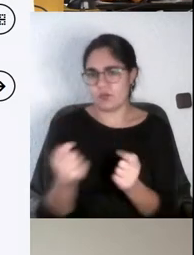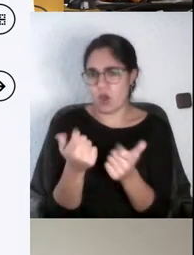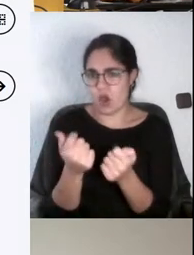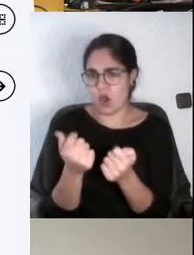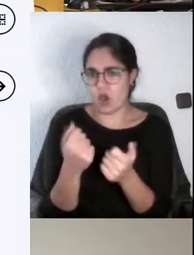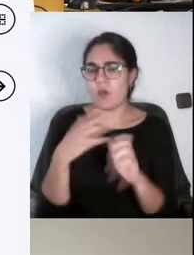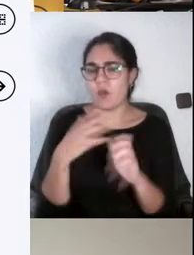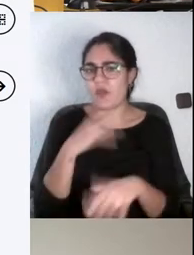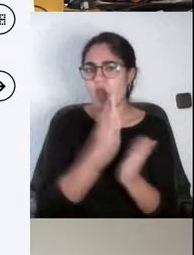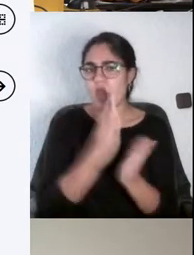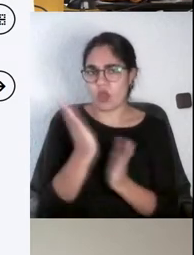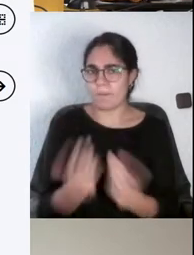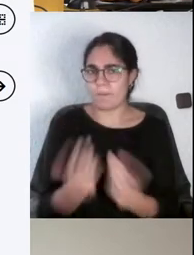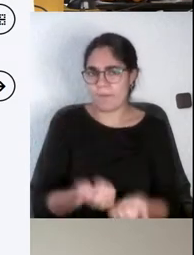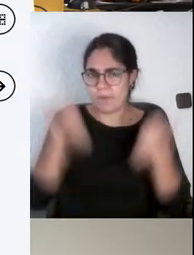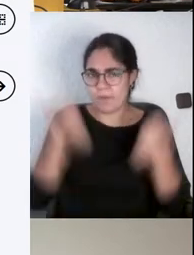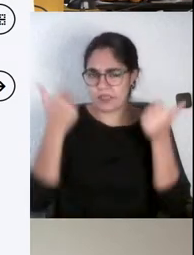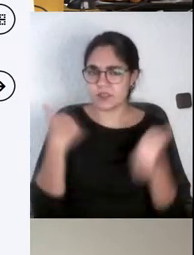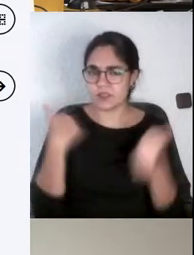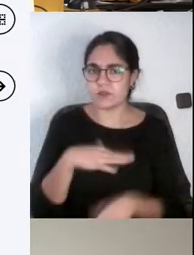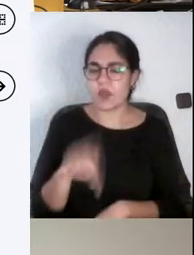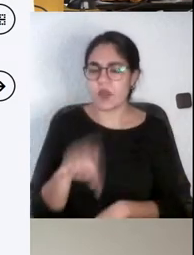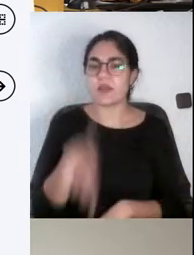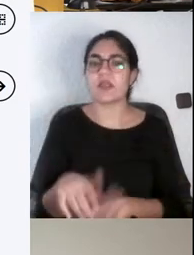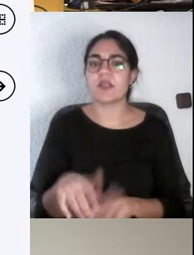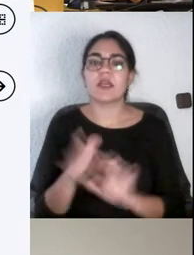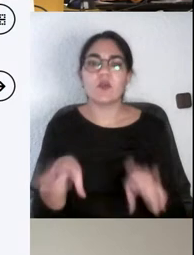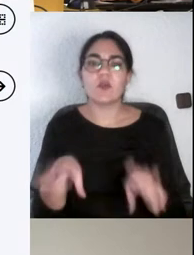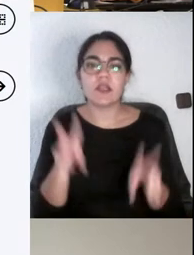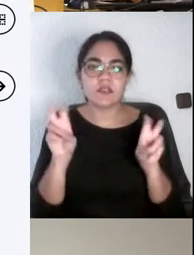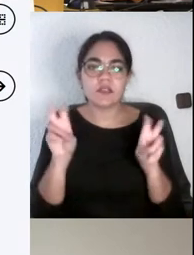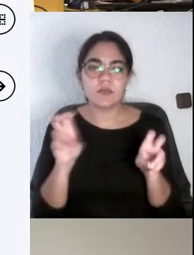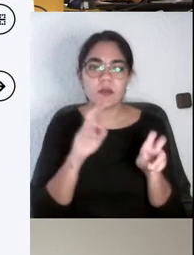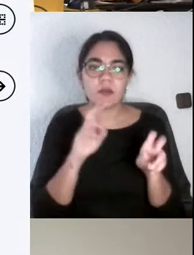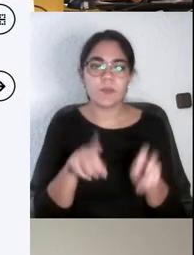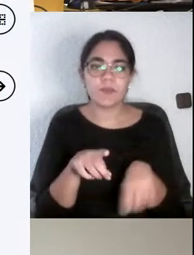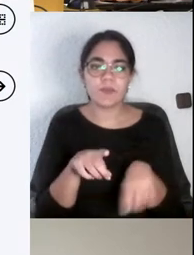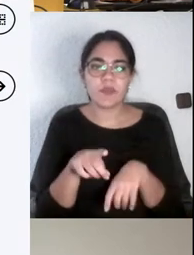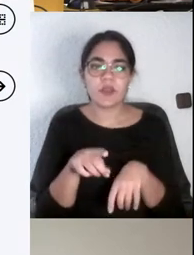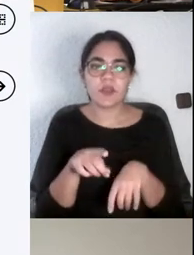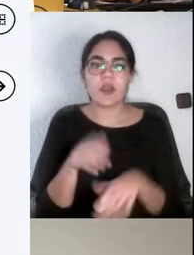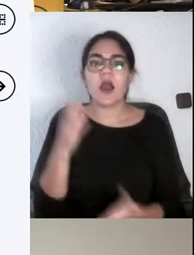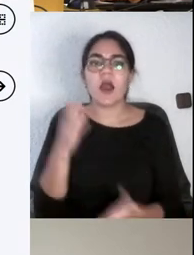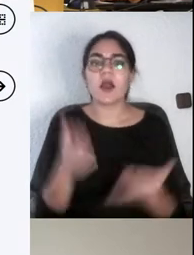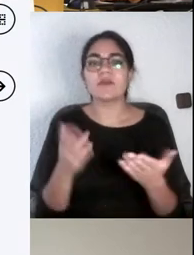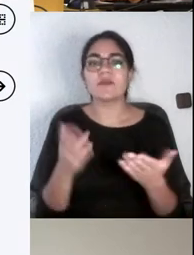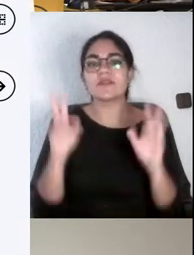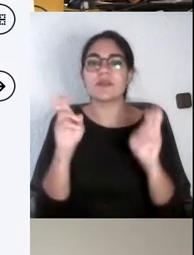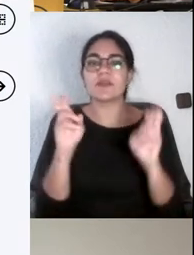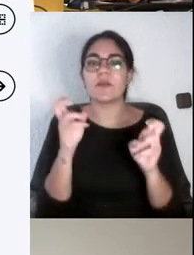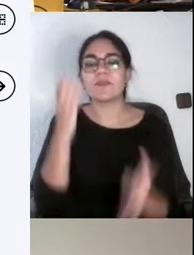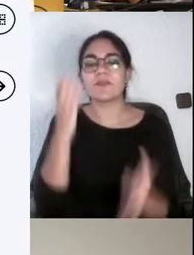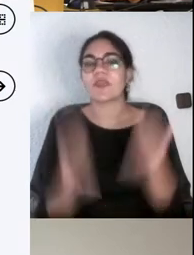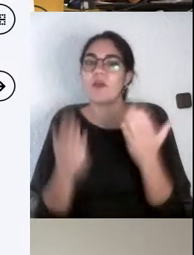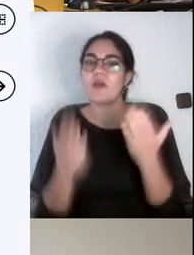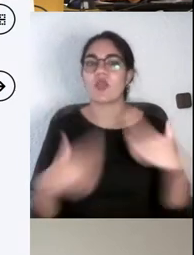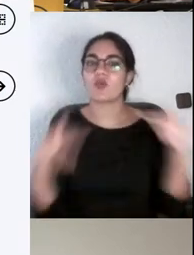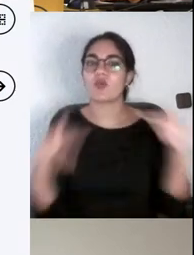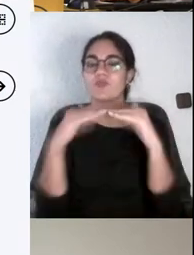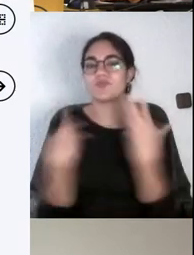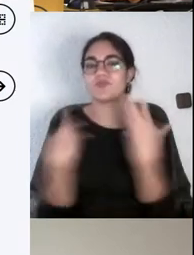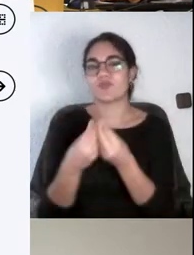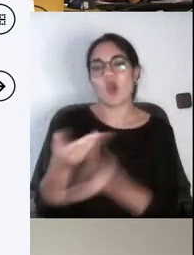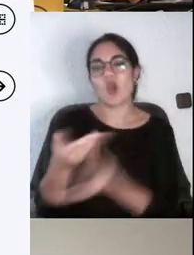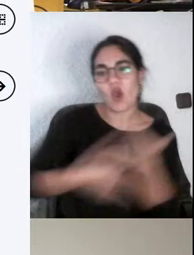Bueno, como veis, gamificación pues va entrando poquito a poco, pero coevaluación todavía está muy lejos de